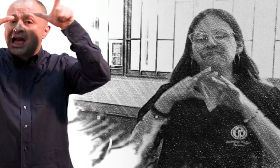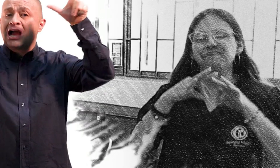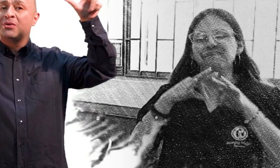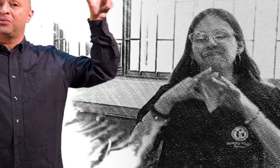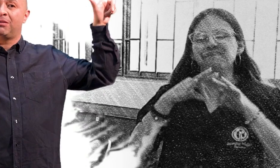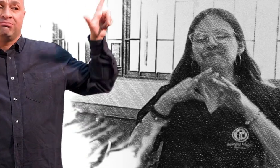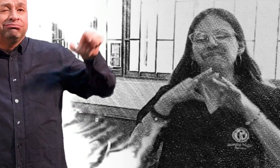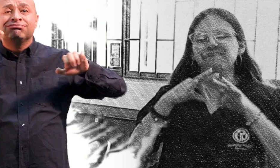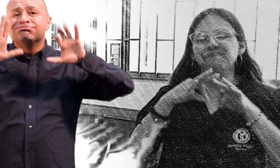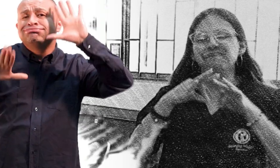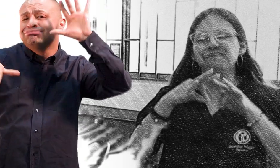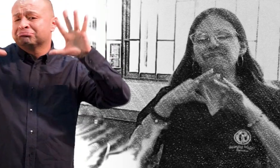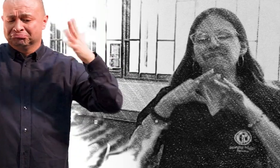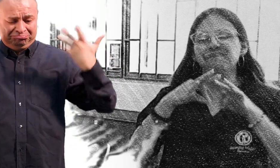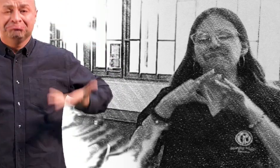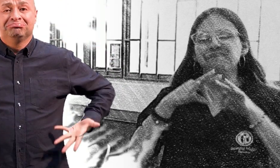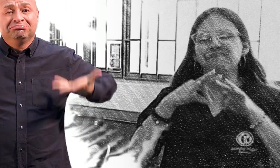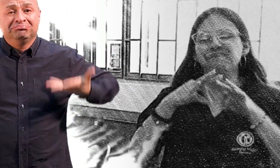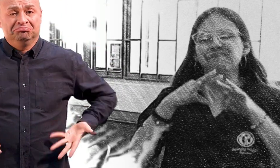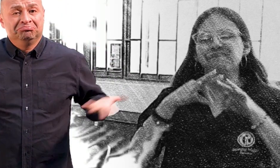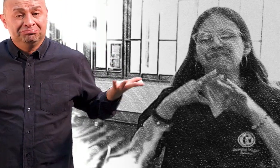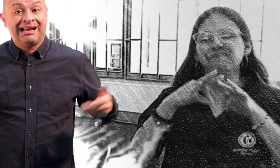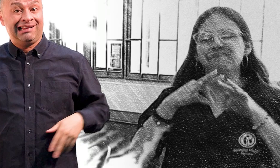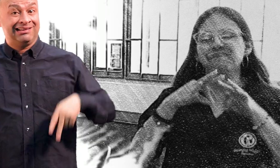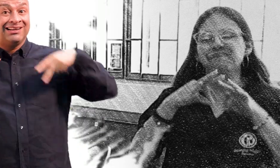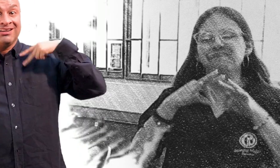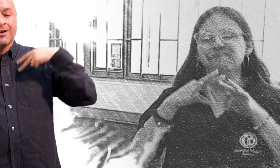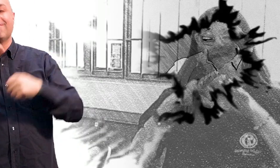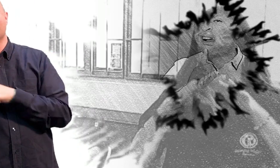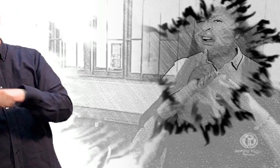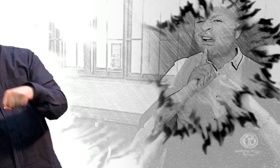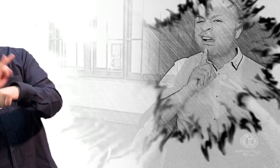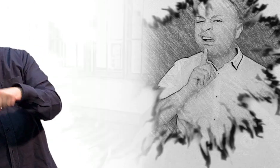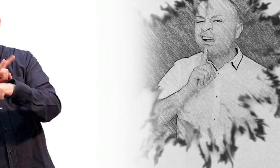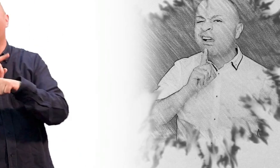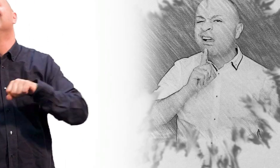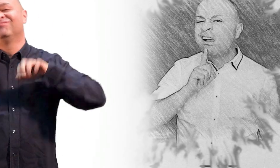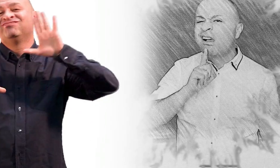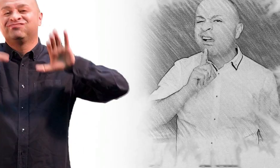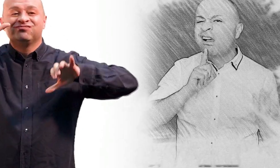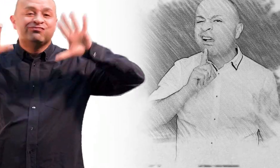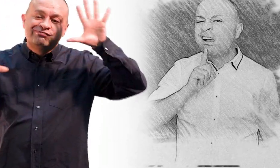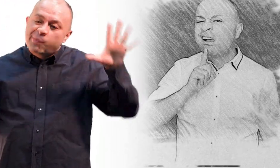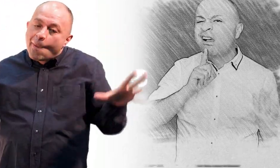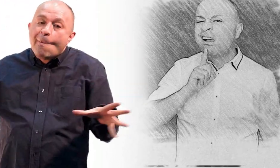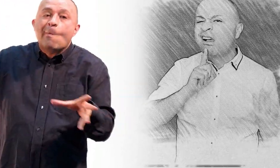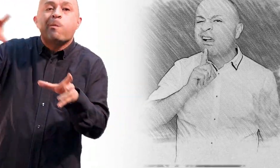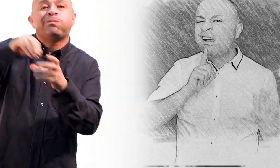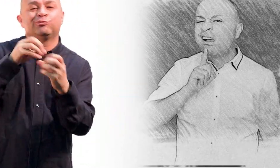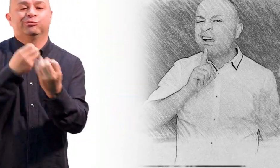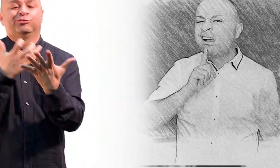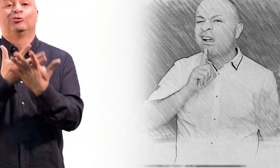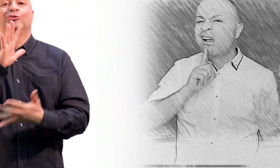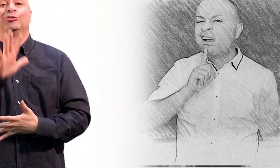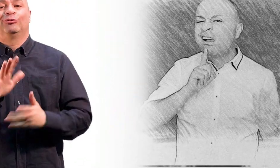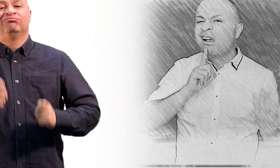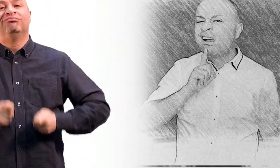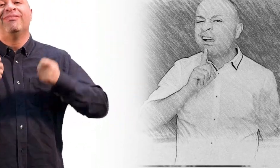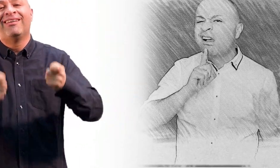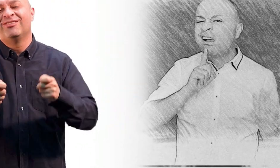sino de ese lenguaje mímico. Y él toma ese lenguaje mímico y empieza a hacer un aspecto muy estructurado que él